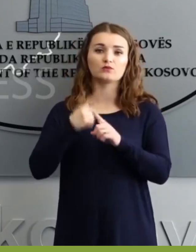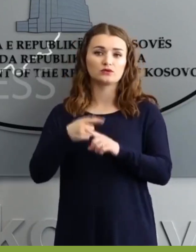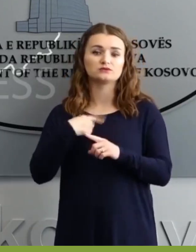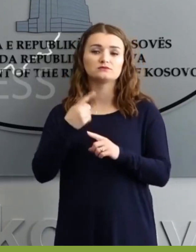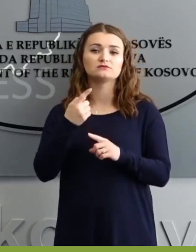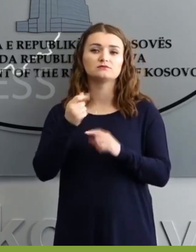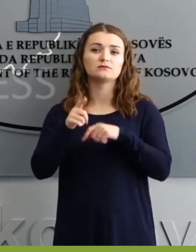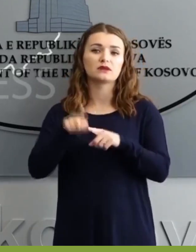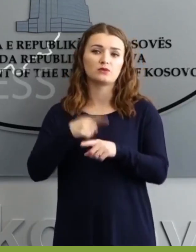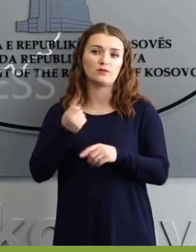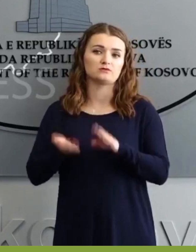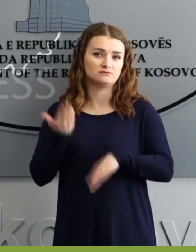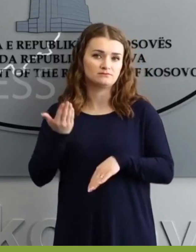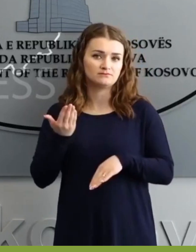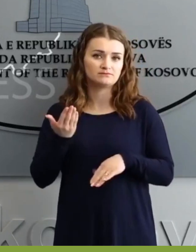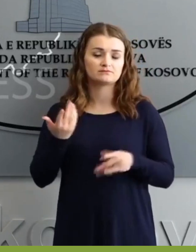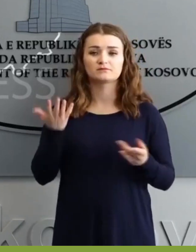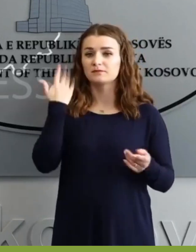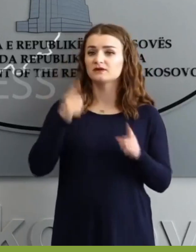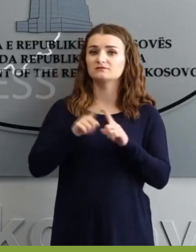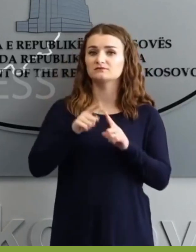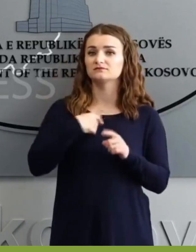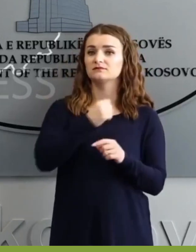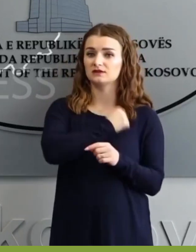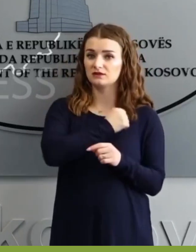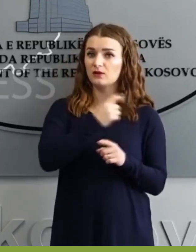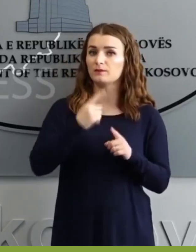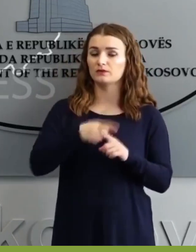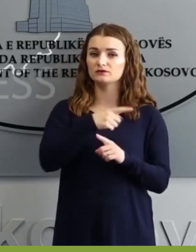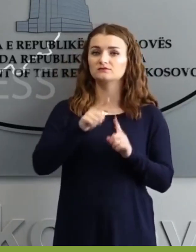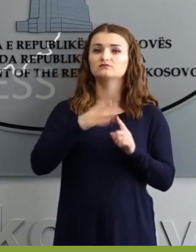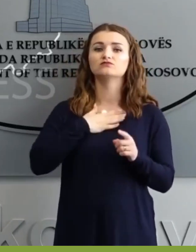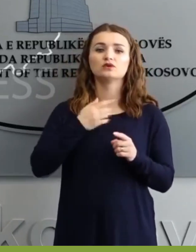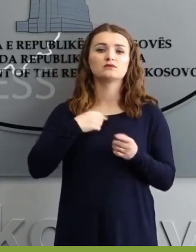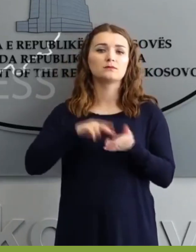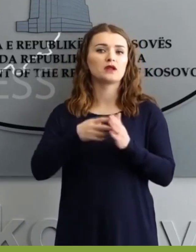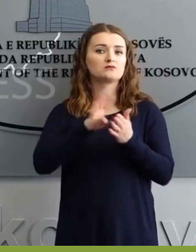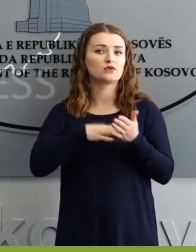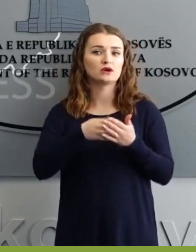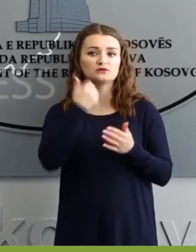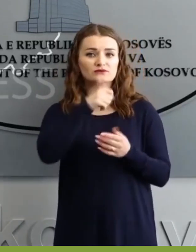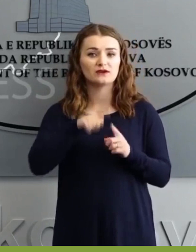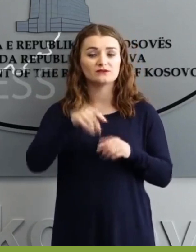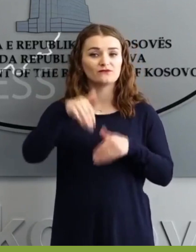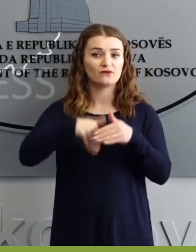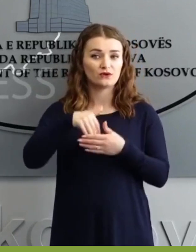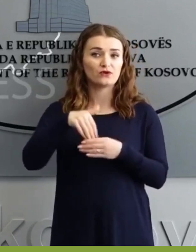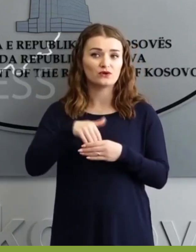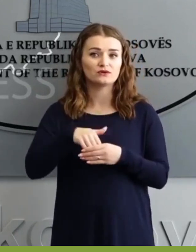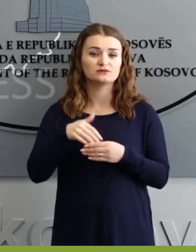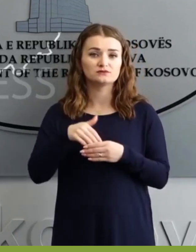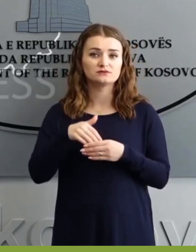Fiks, si që kishim premtuar, e si që kruan në faqen 11 të programit, zgjedor e faqen 8